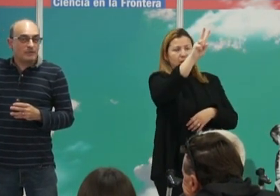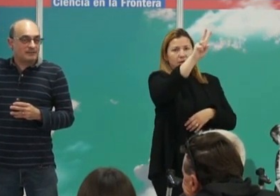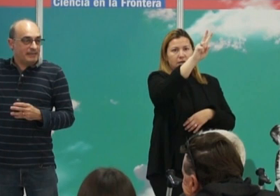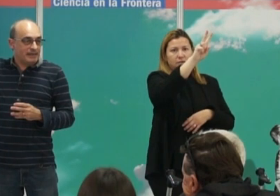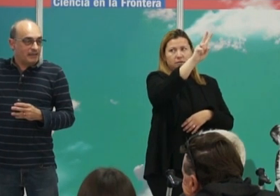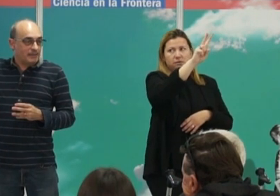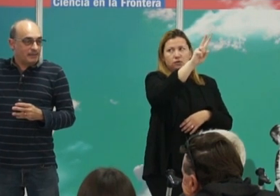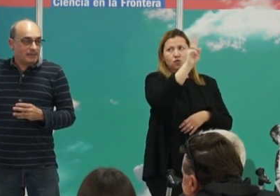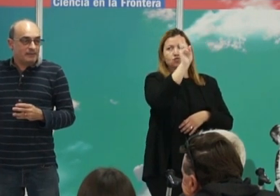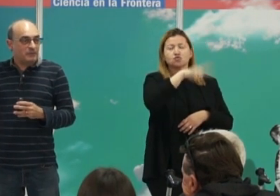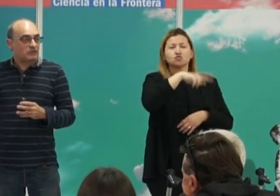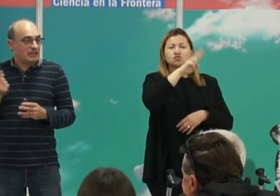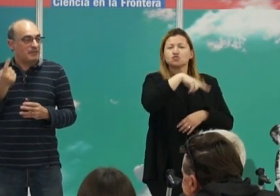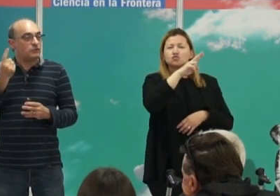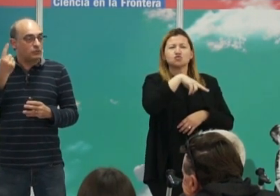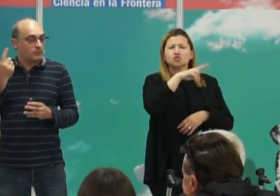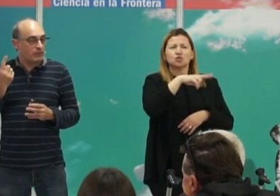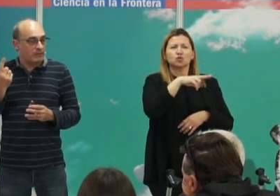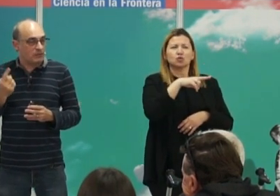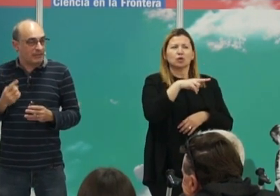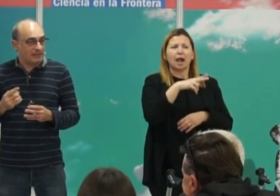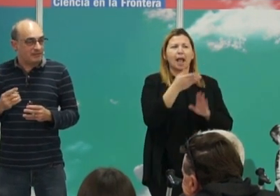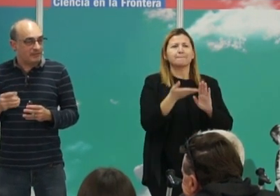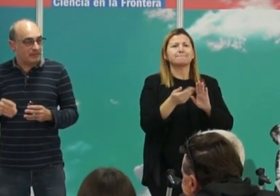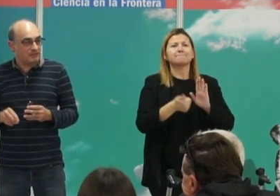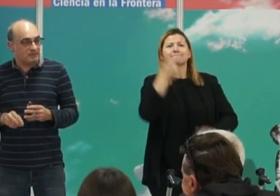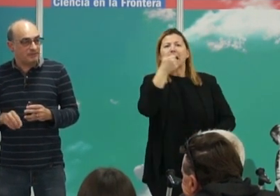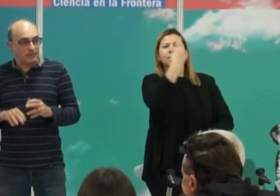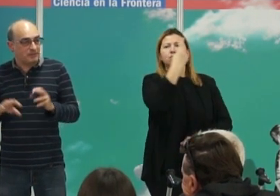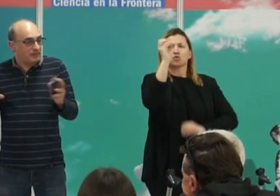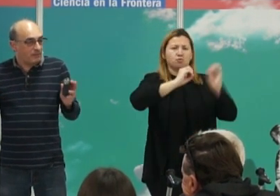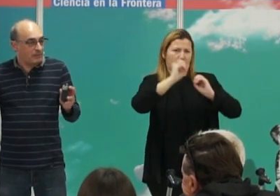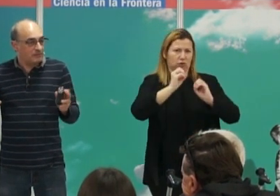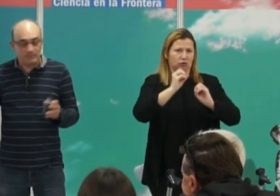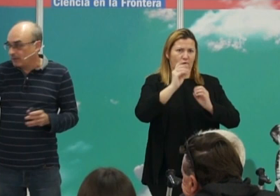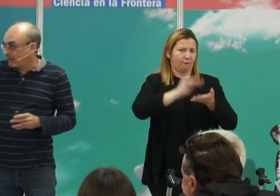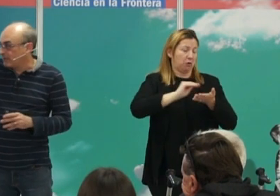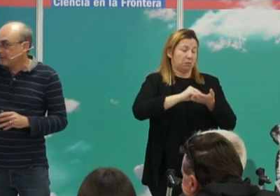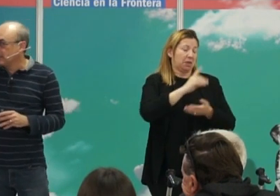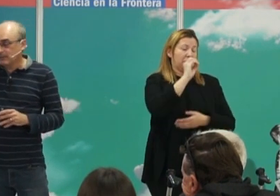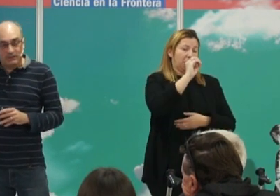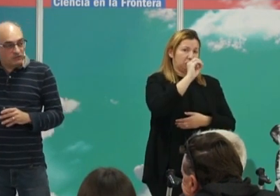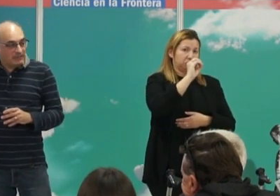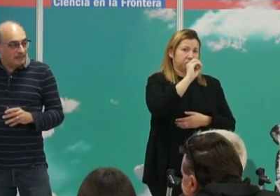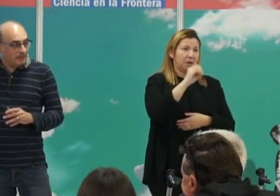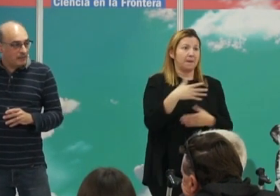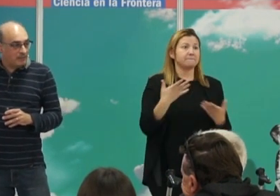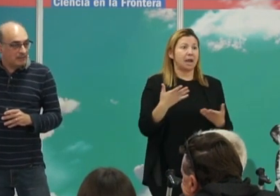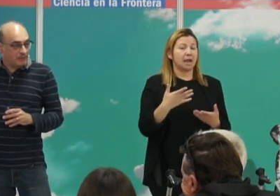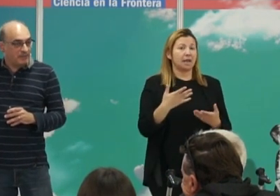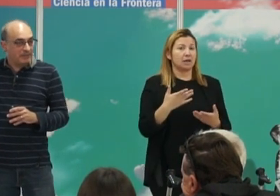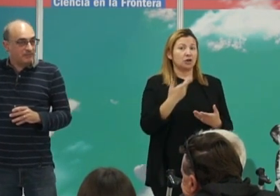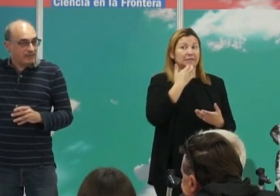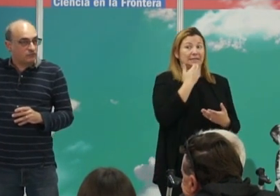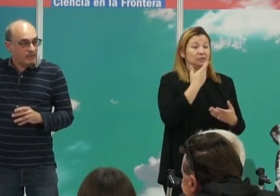nunca se llega a individuos que tengan más de un uno por ciento de genes africanos y frecuentemente cero pero en cambio cuando se analiza en la